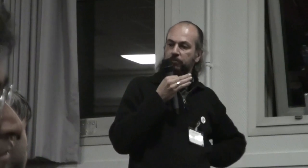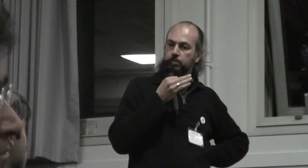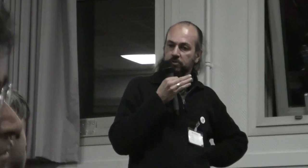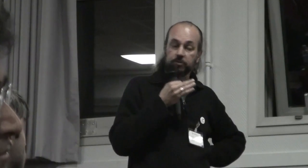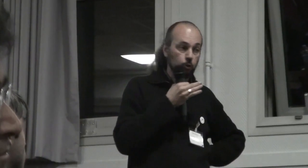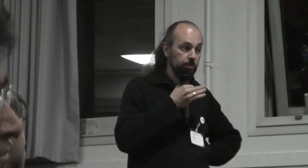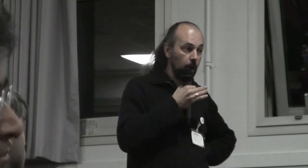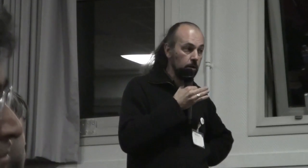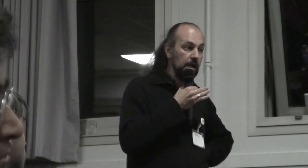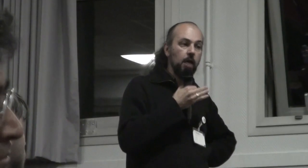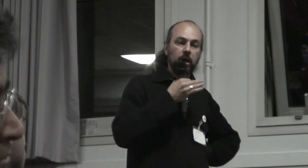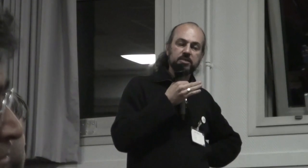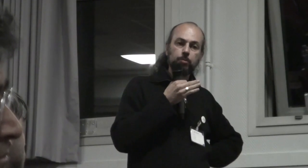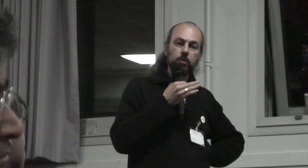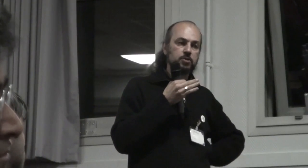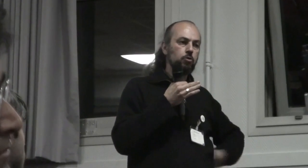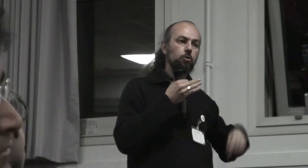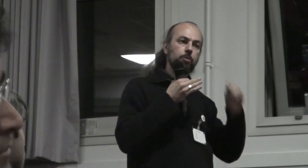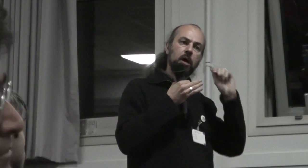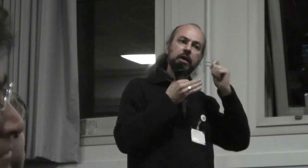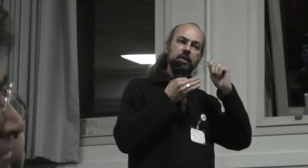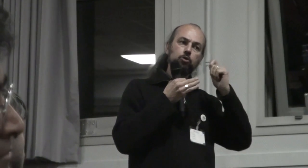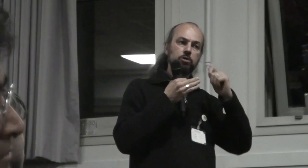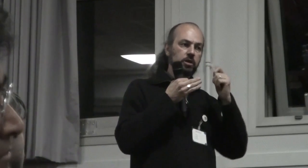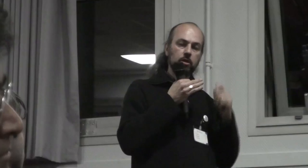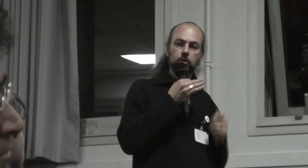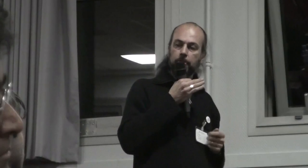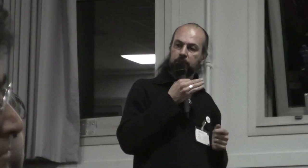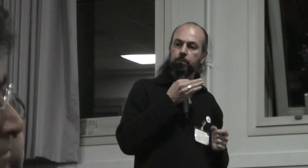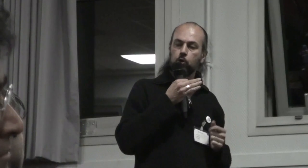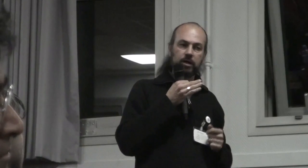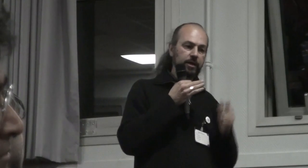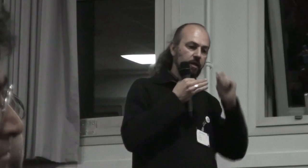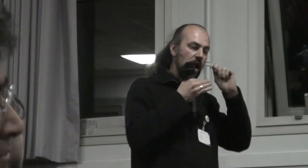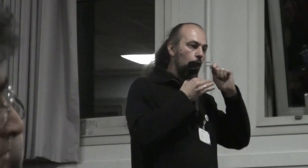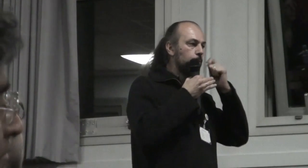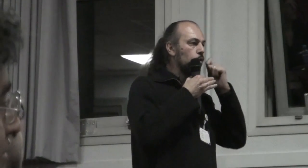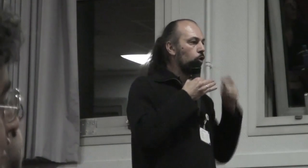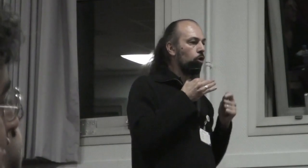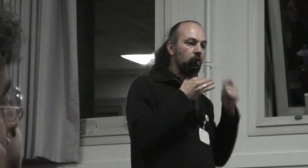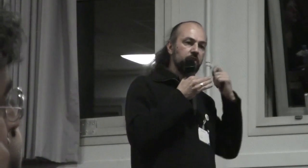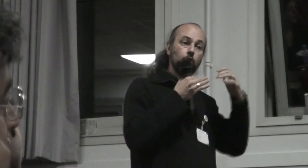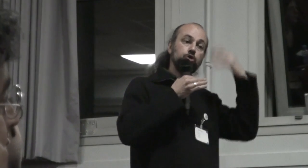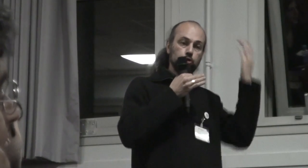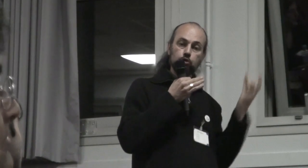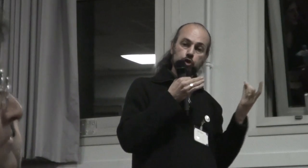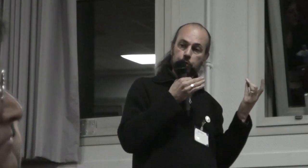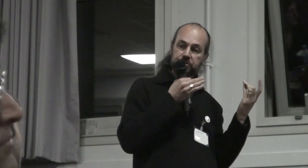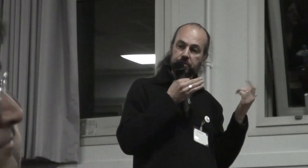parfaitement entendant au départ par exemple est-ce qu'on ne peut pas régler un implant cochléaire pour entendre d'autres choses